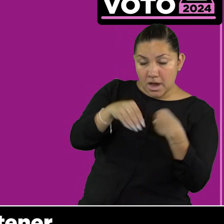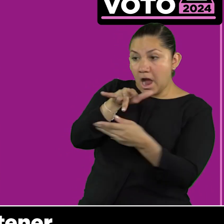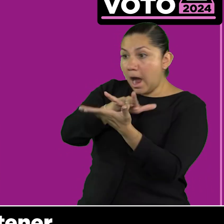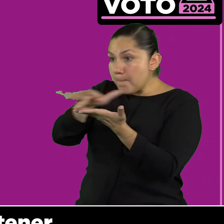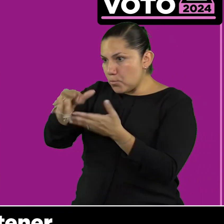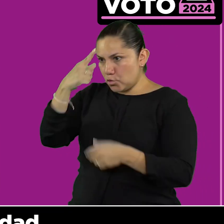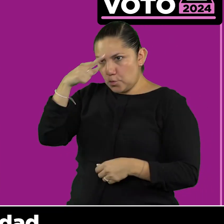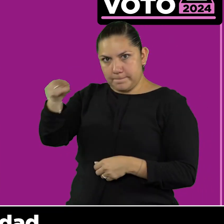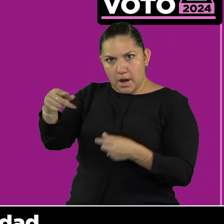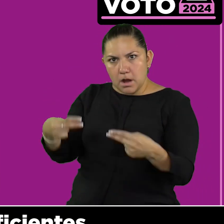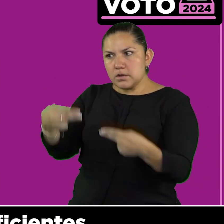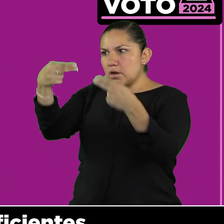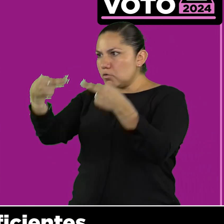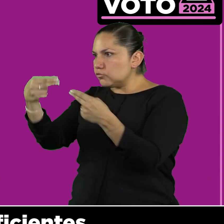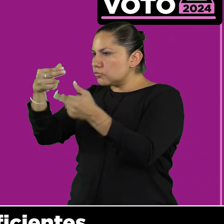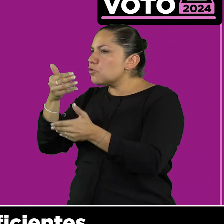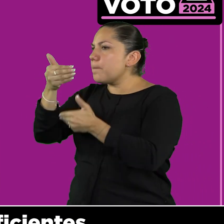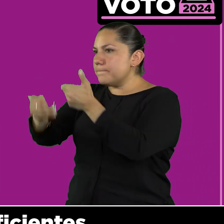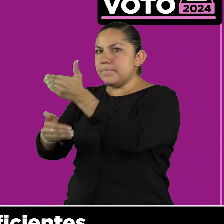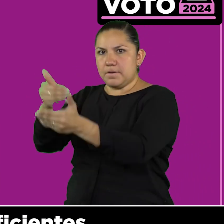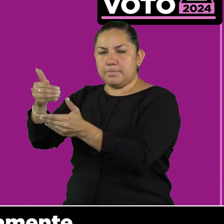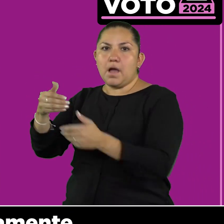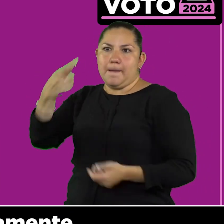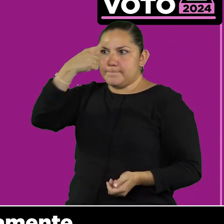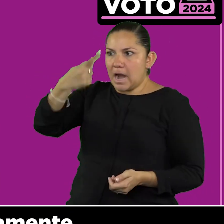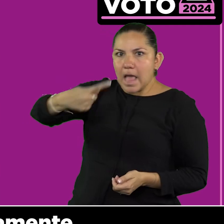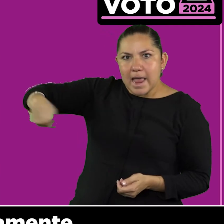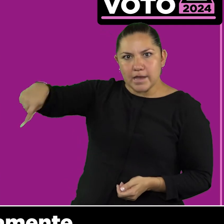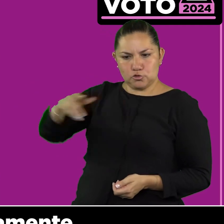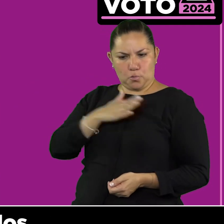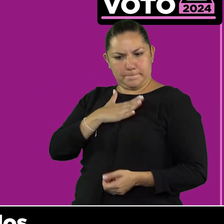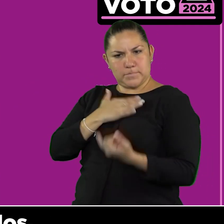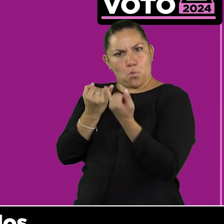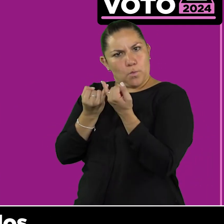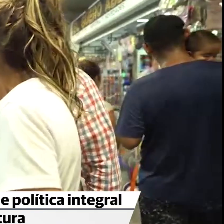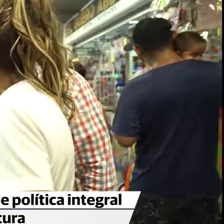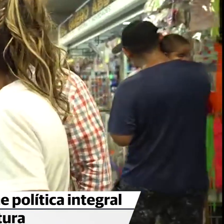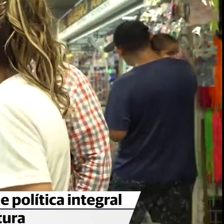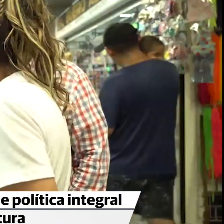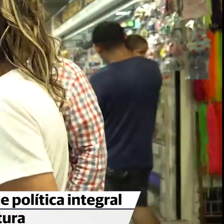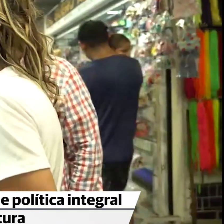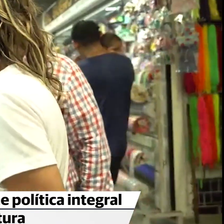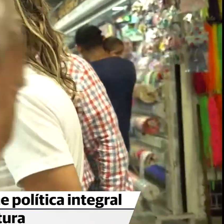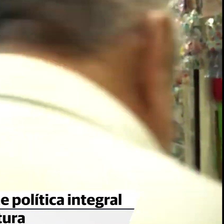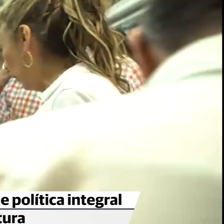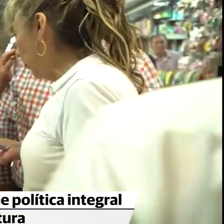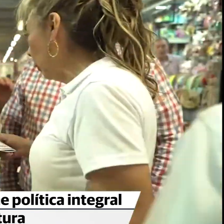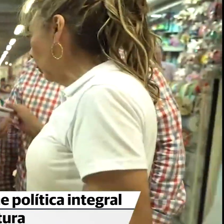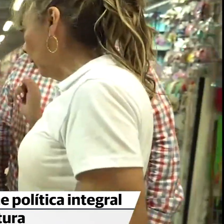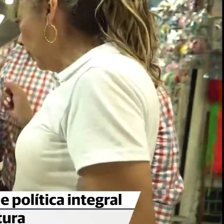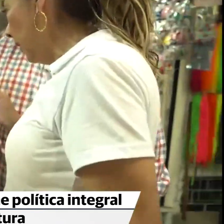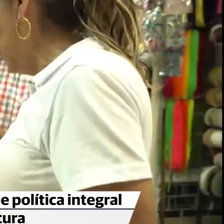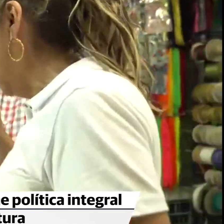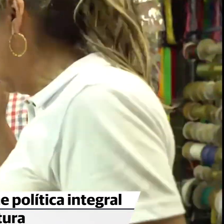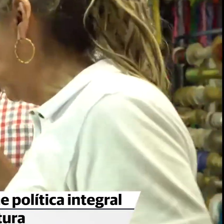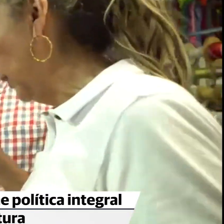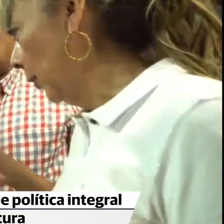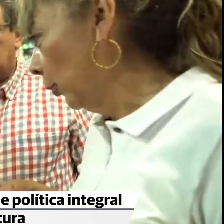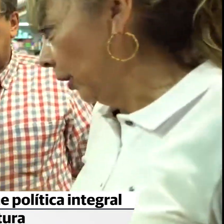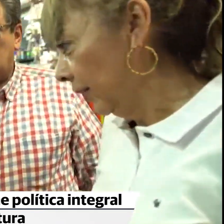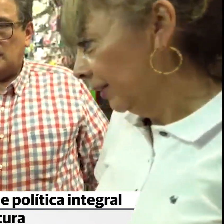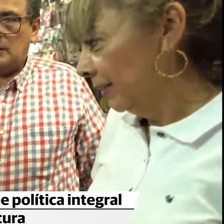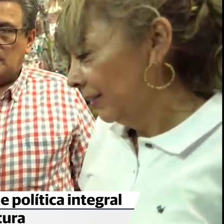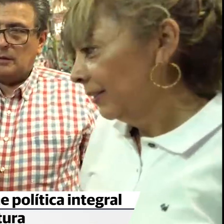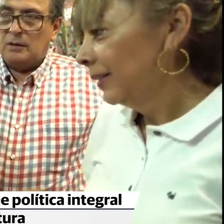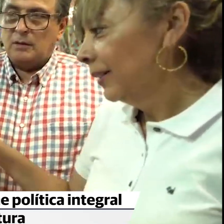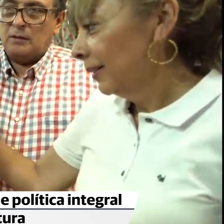y puedan tener la capacidad de ser autosuficientes, no necesariamente empleados. Acerca de las medidas a implementar para reconocer a